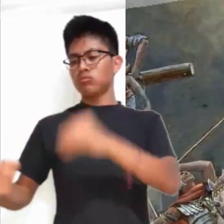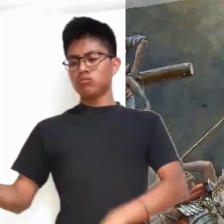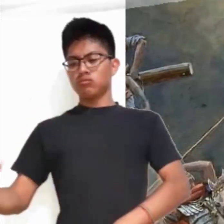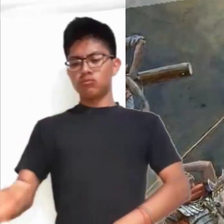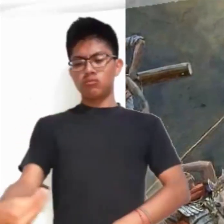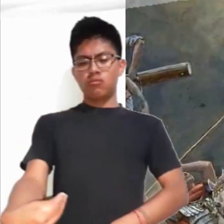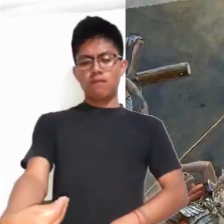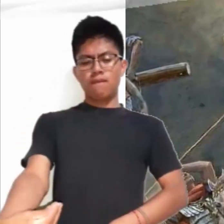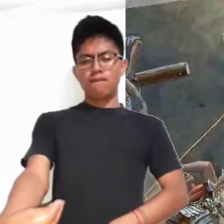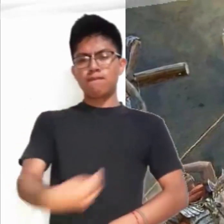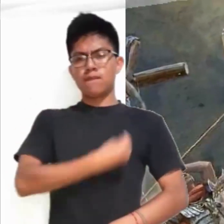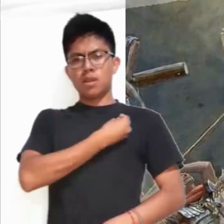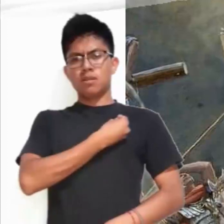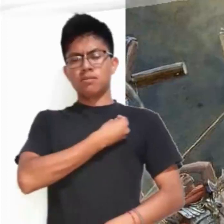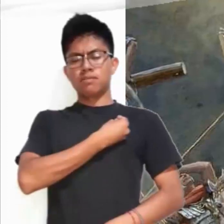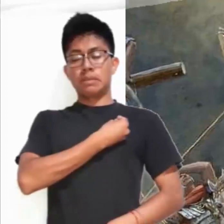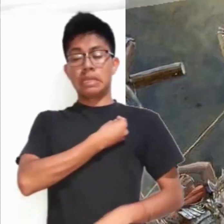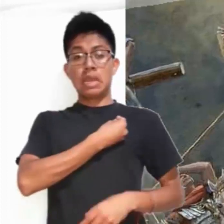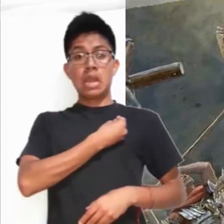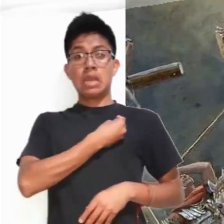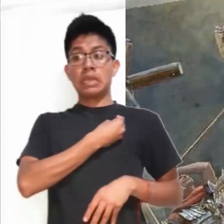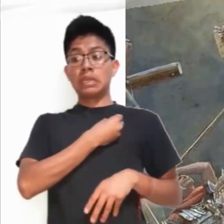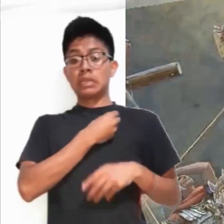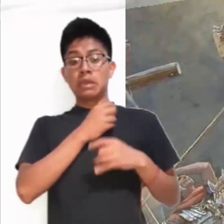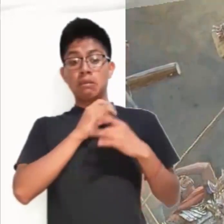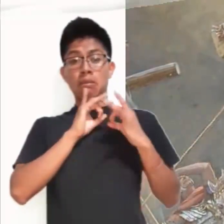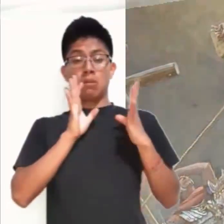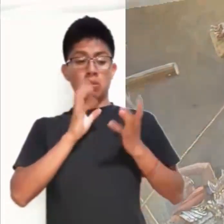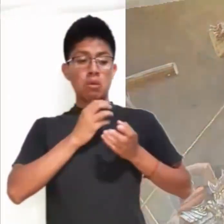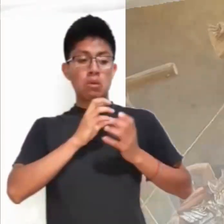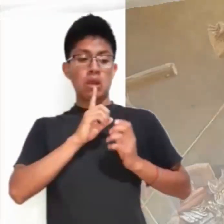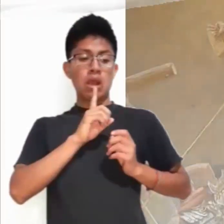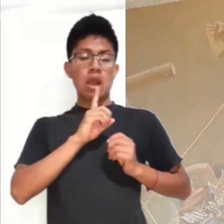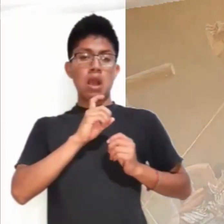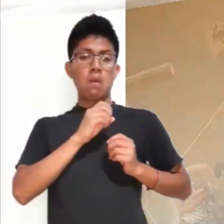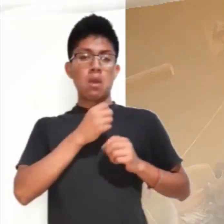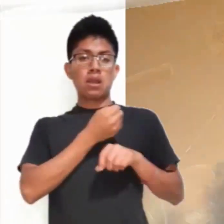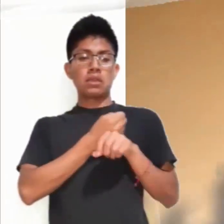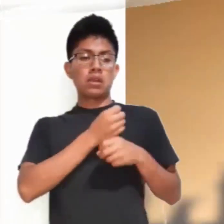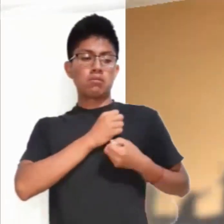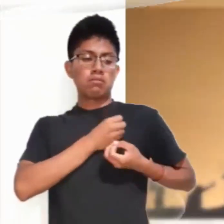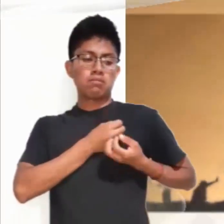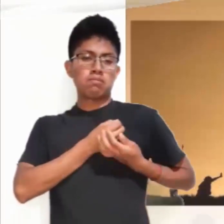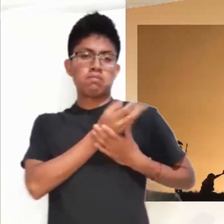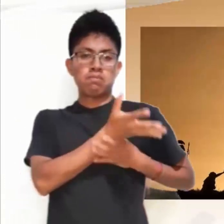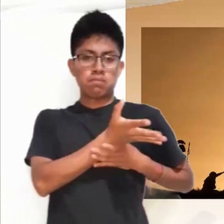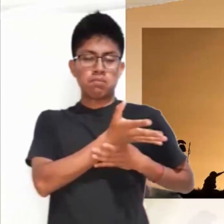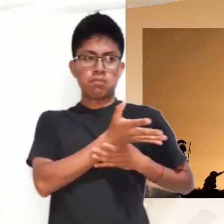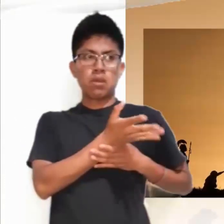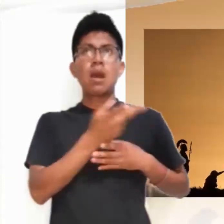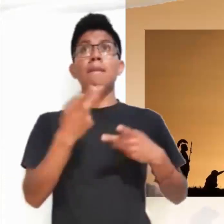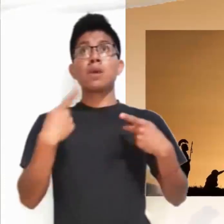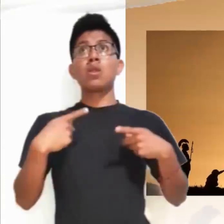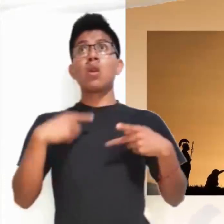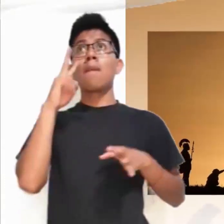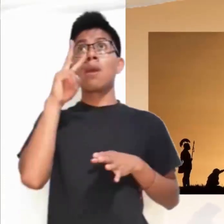costado con una lanza e inmediatamente salió sangre y agua. El que